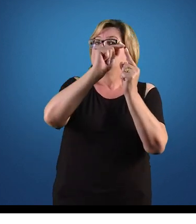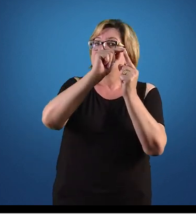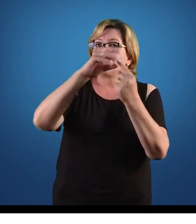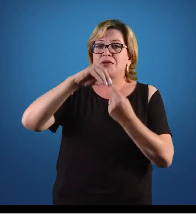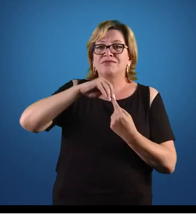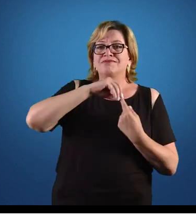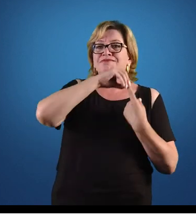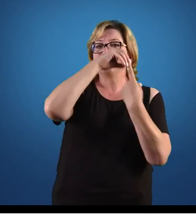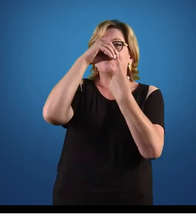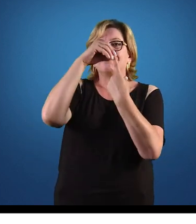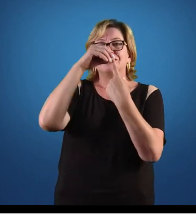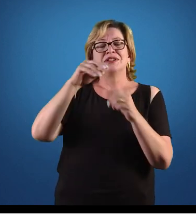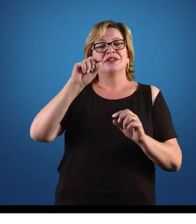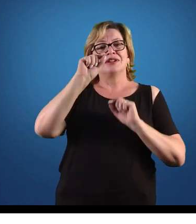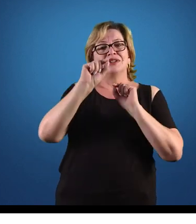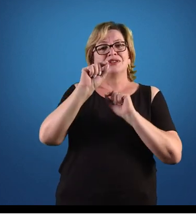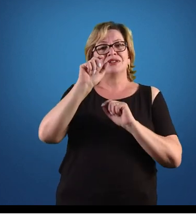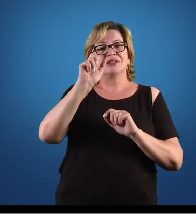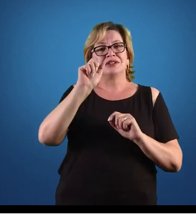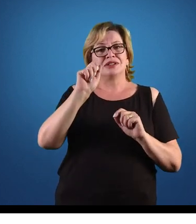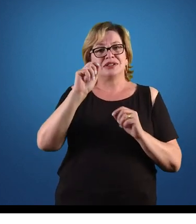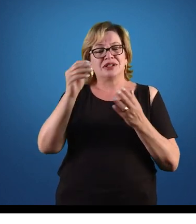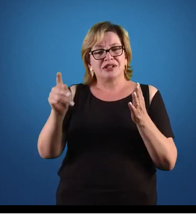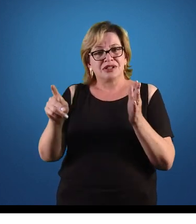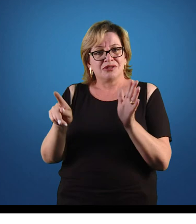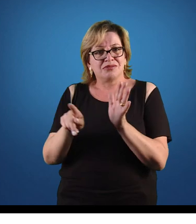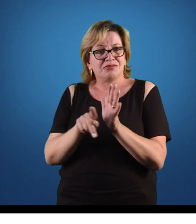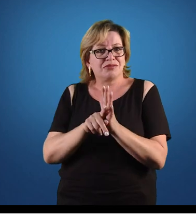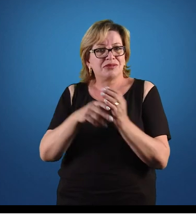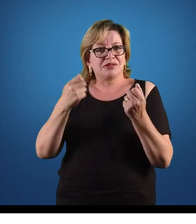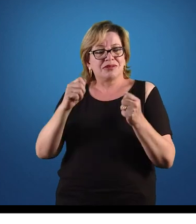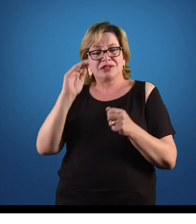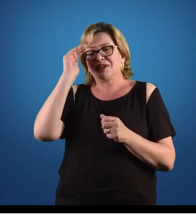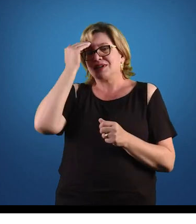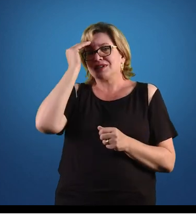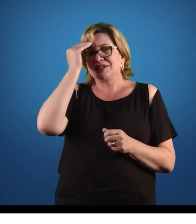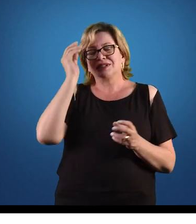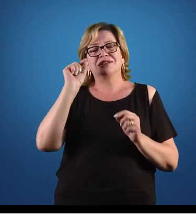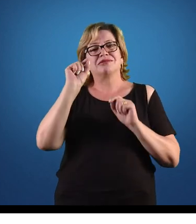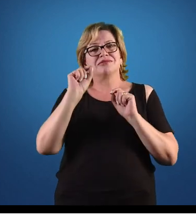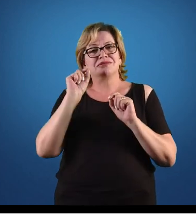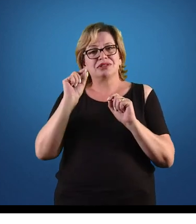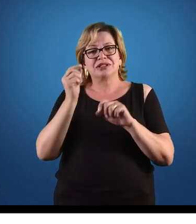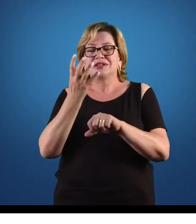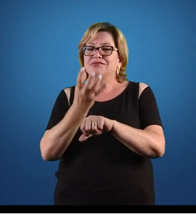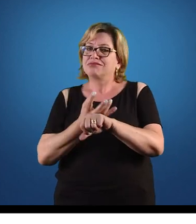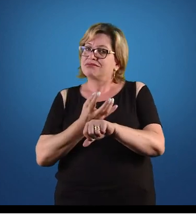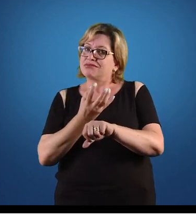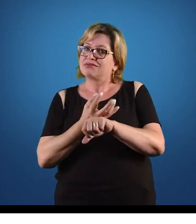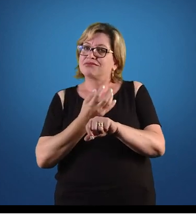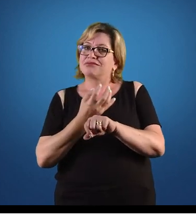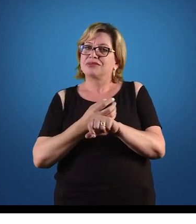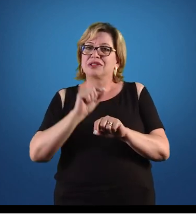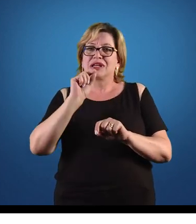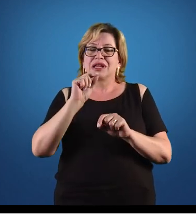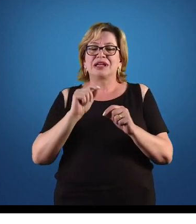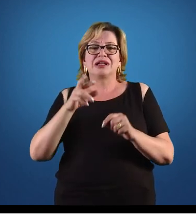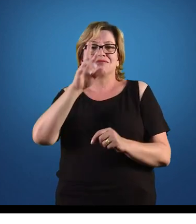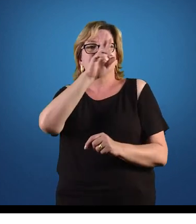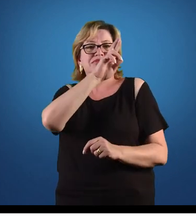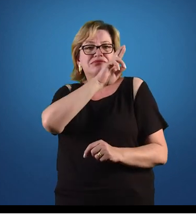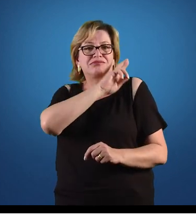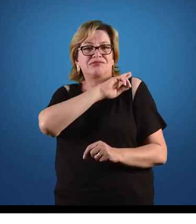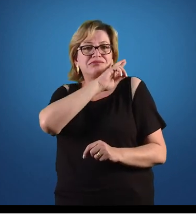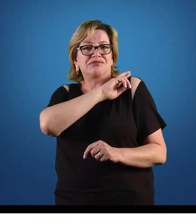item, né? Que deve ser entendido dentro dessa disciplina, né? É a função